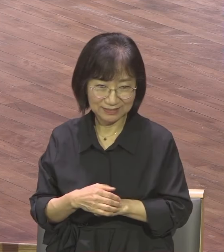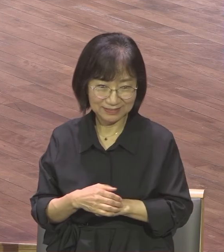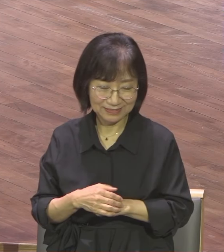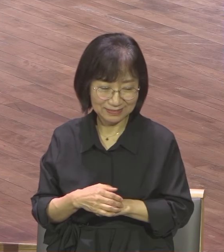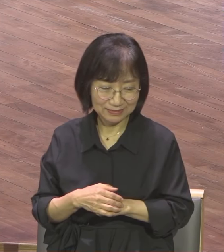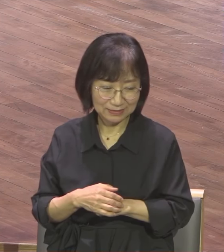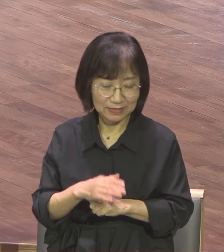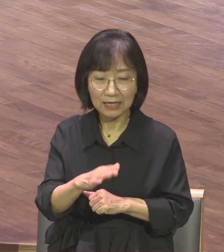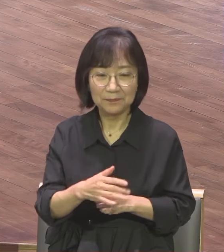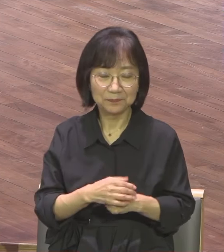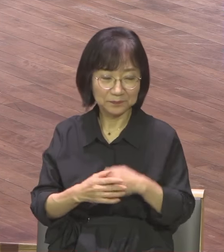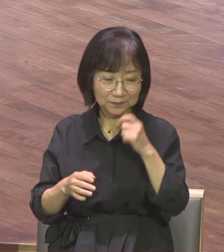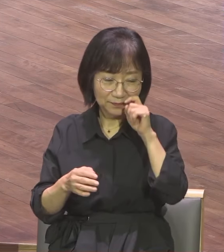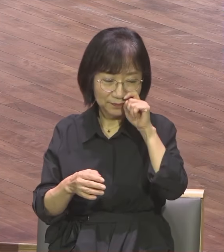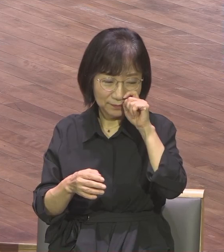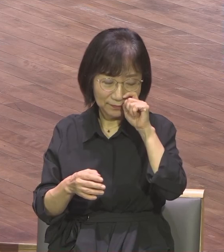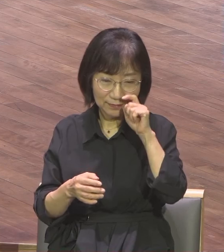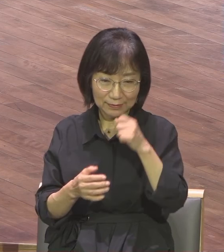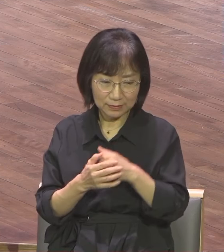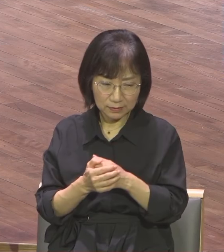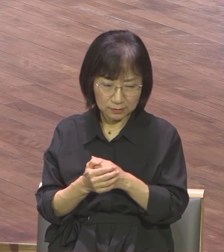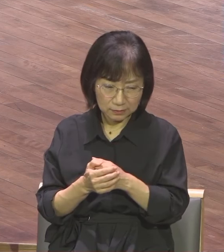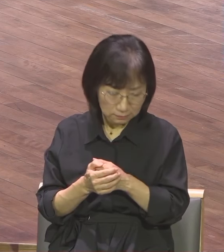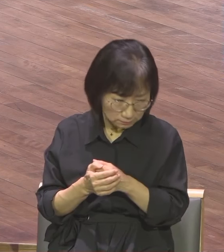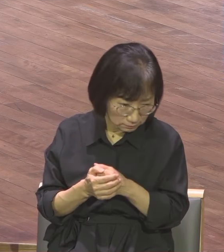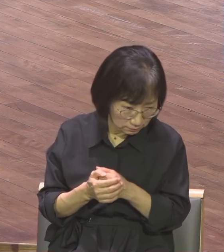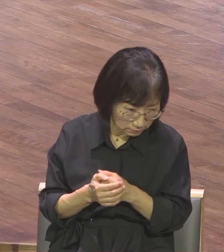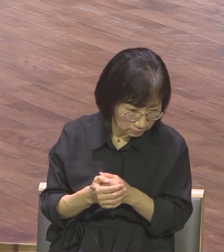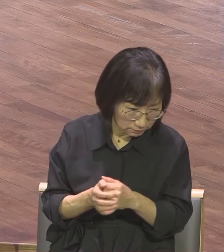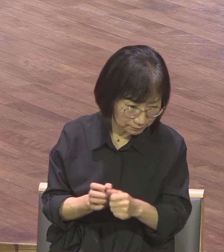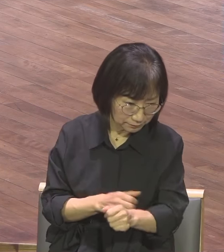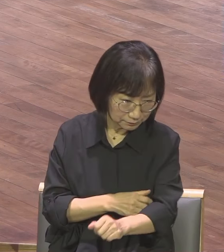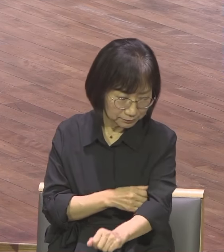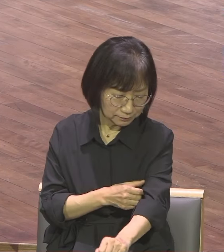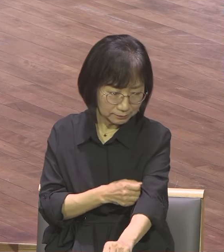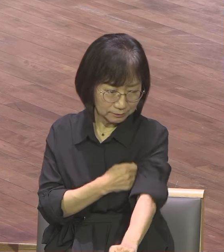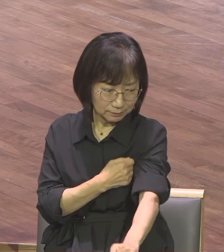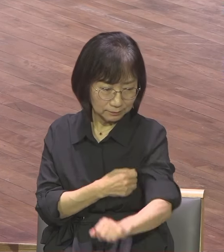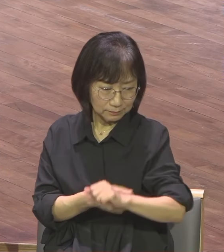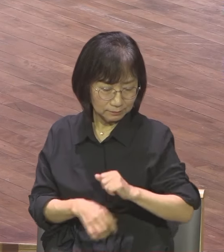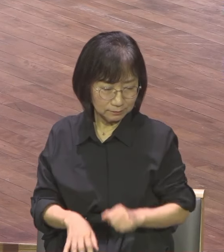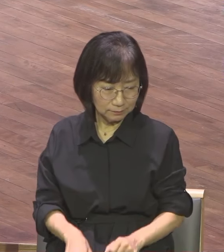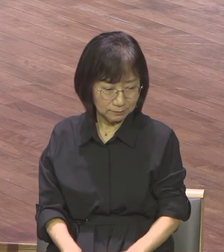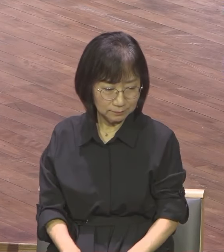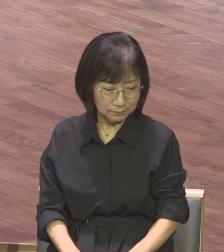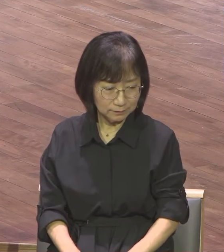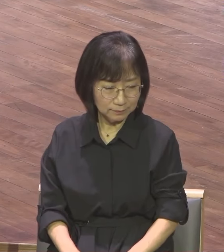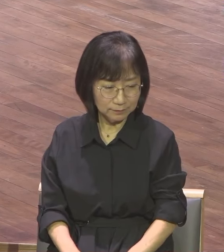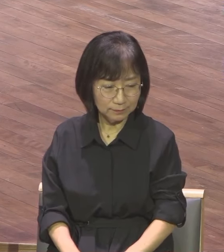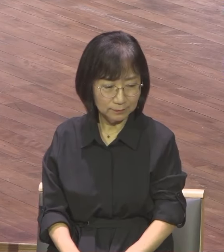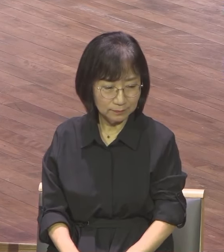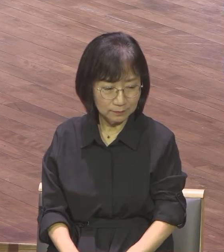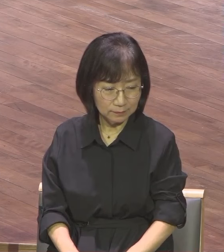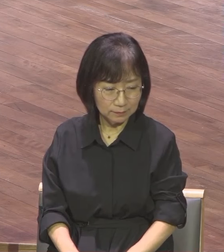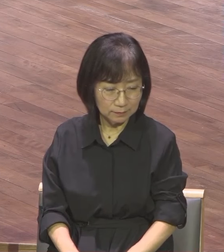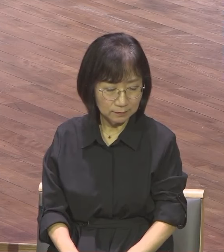있으면 그것은 묘기입니다 묘기는 힘들어요 그래서 성도들이 교회에만 힘들다고 말하는 거예요